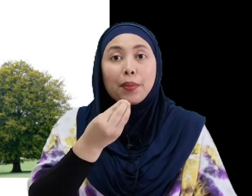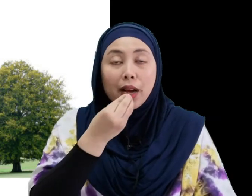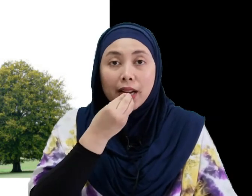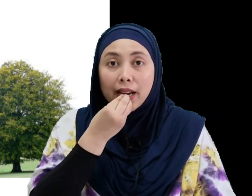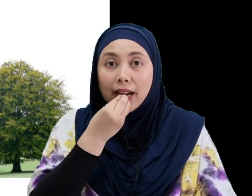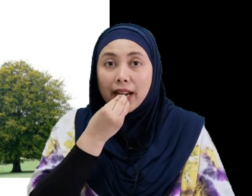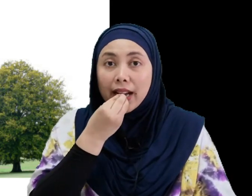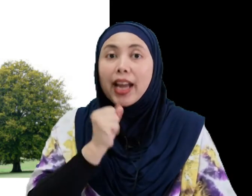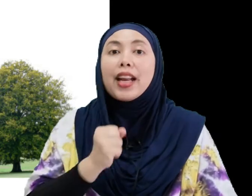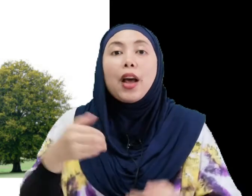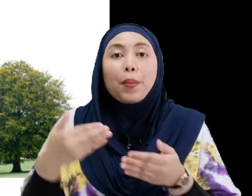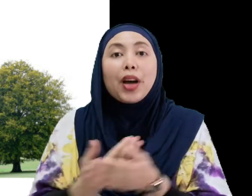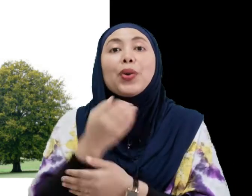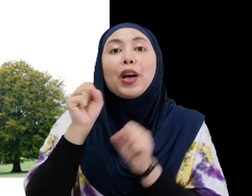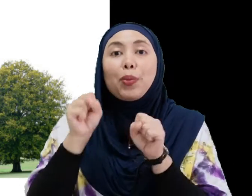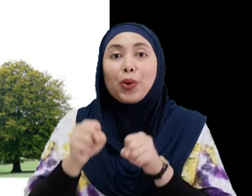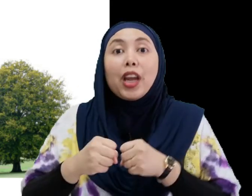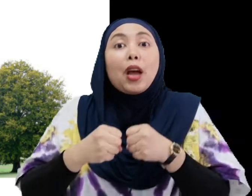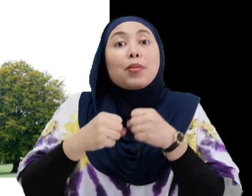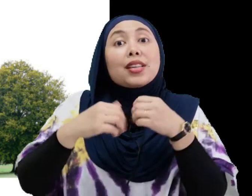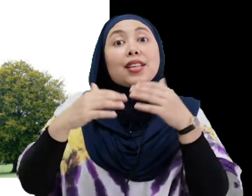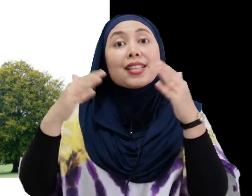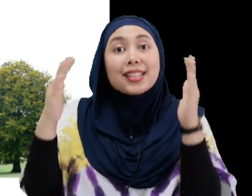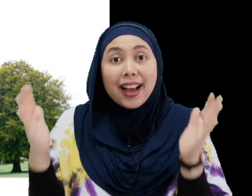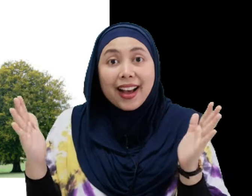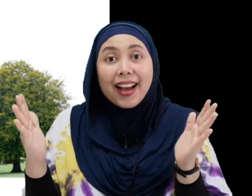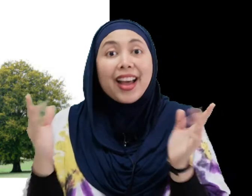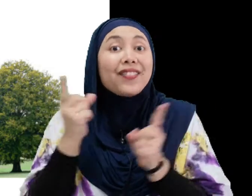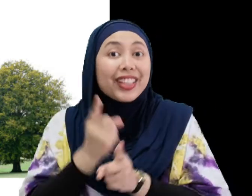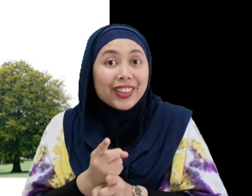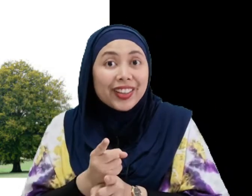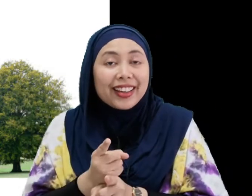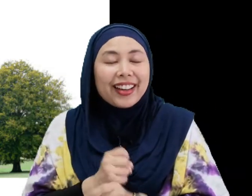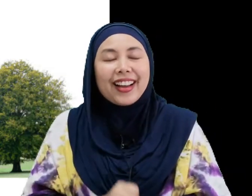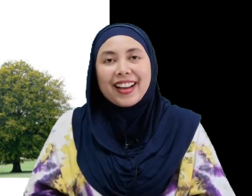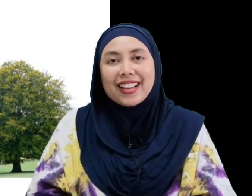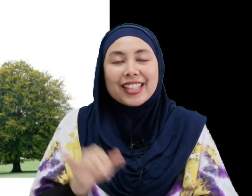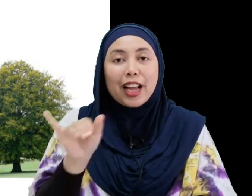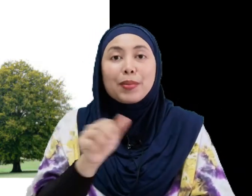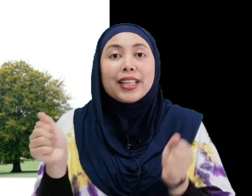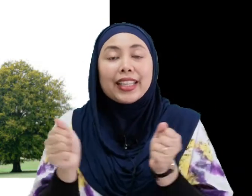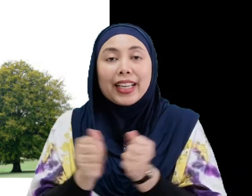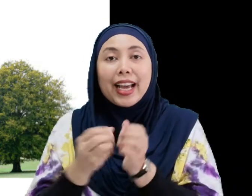Makan Barulah boleh Besar Betul? Sama dengan